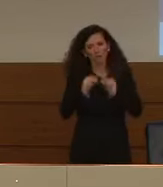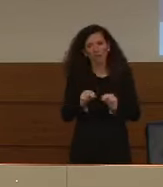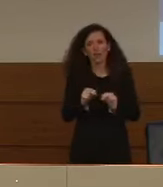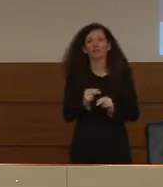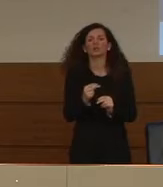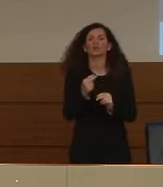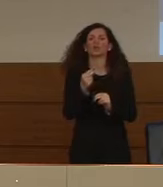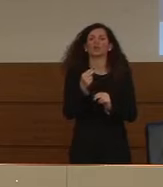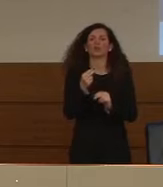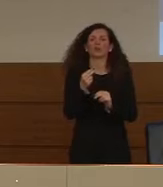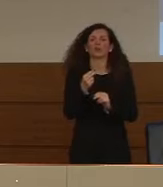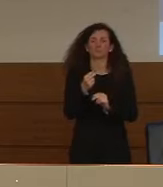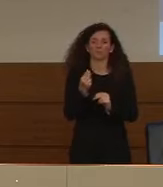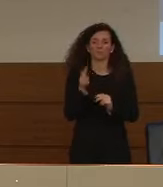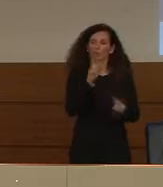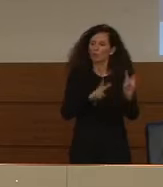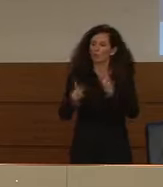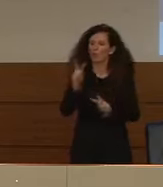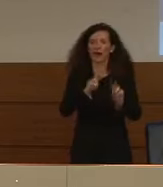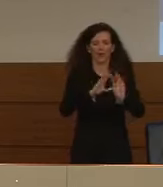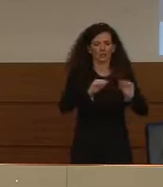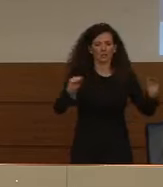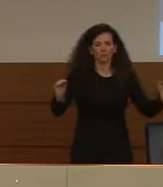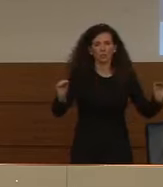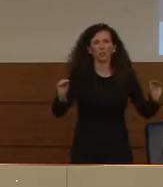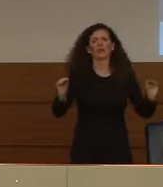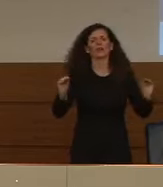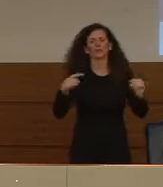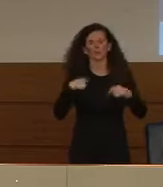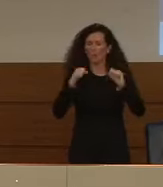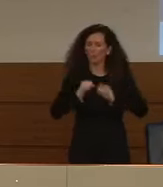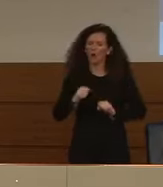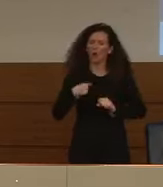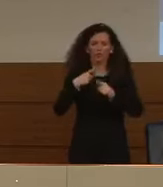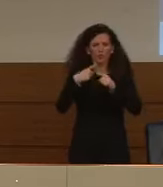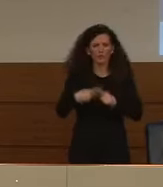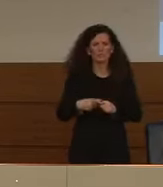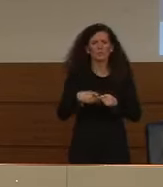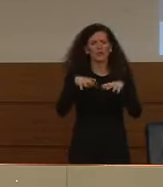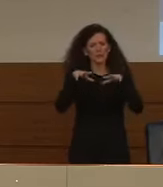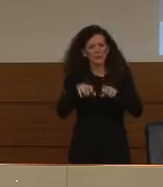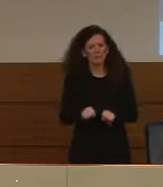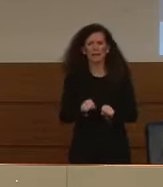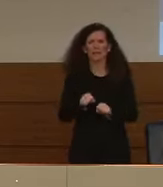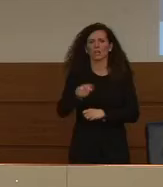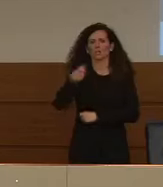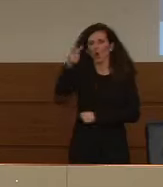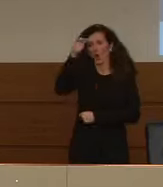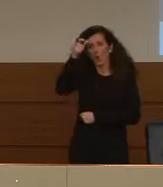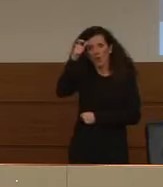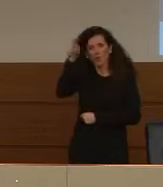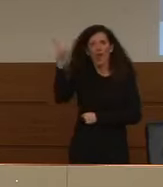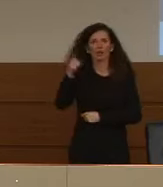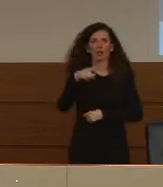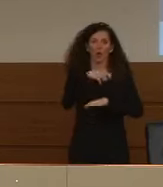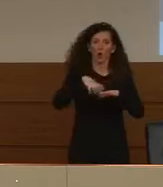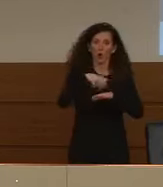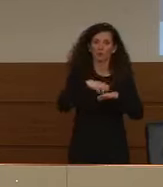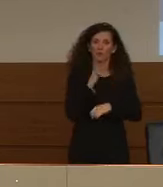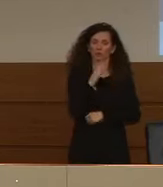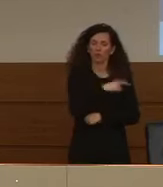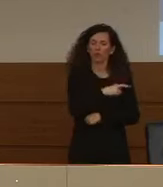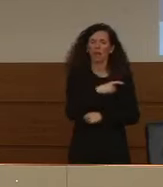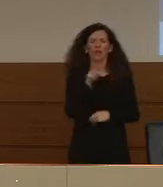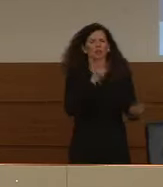approvvigionamenti, e vi posso testimoniare personalmente, dello sforzo e l'impegno che il governo, il commissario e tutti stanno facendo per reperire